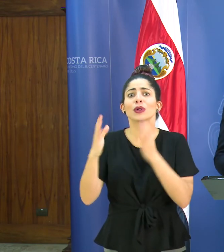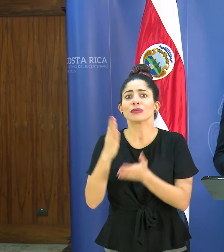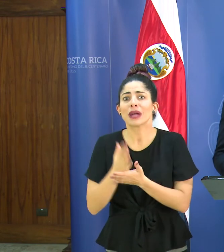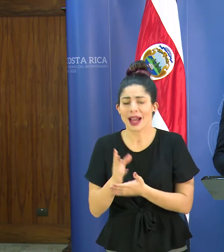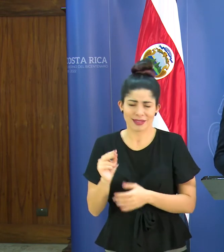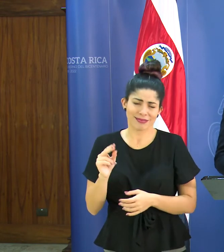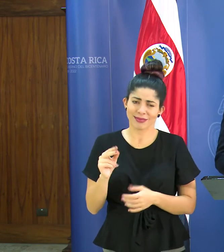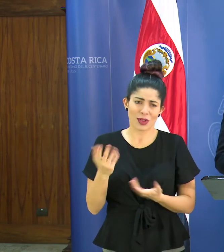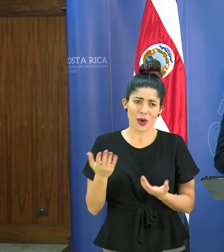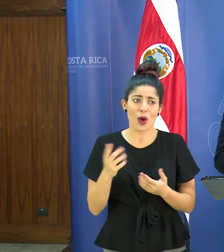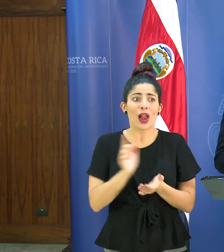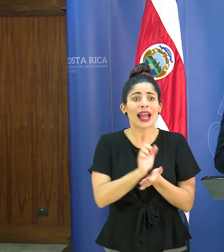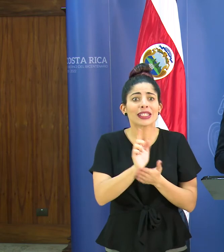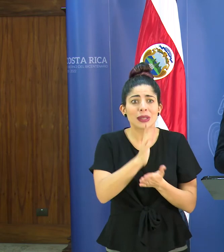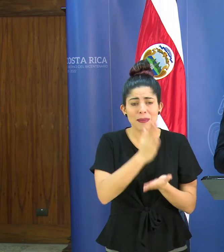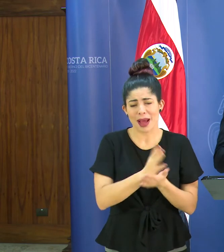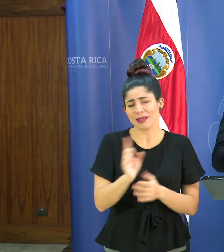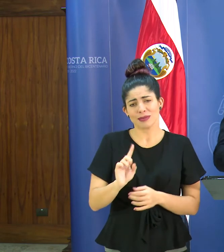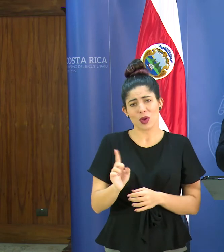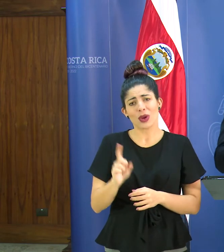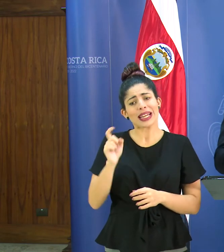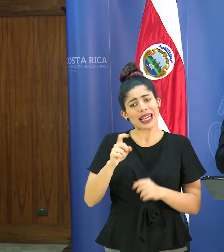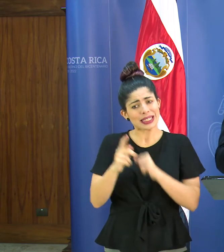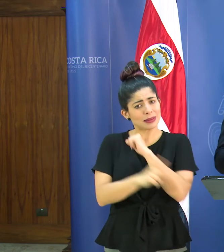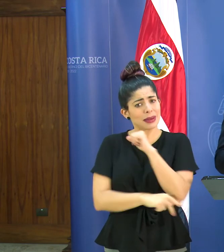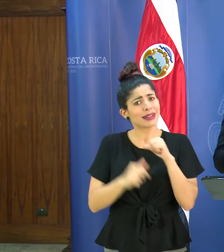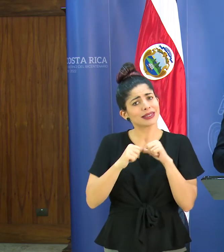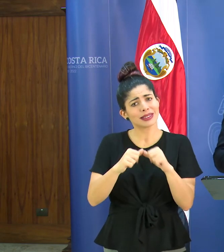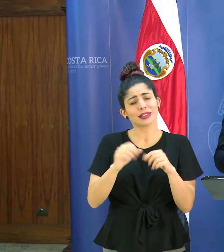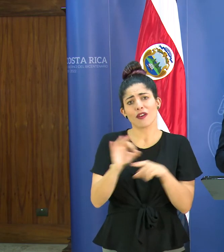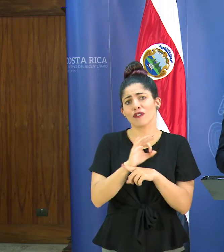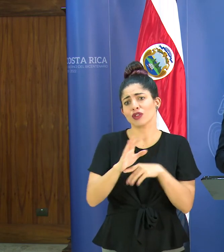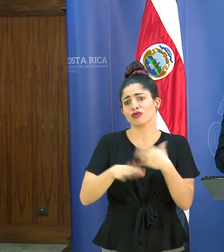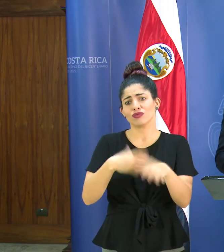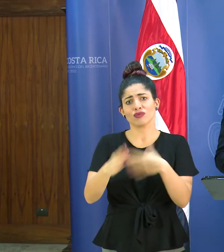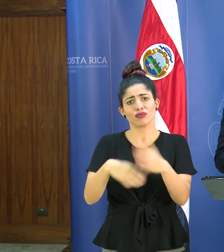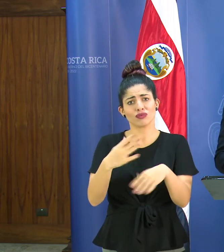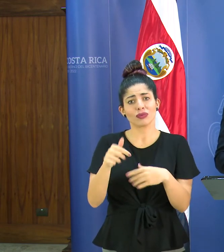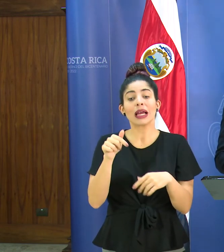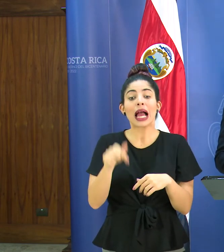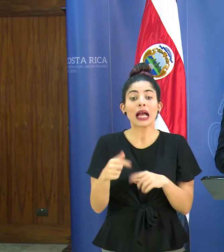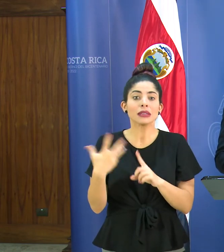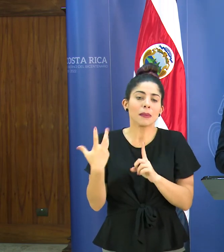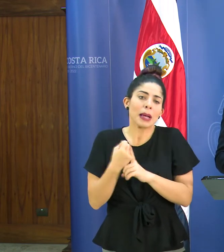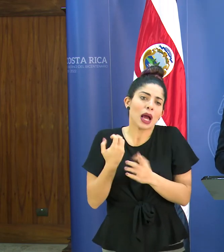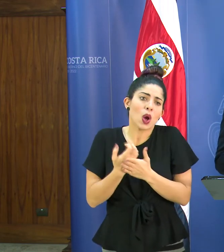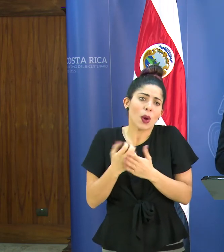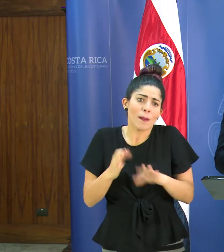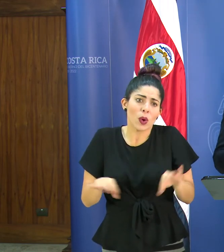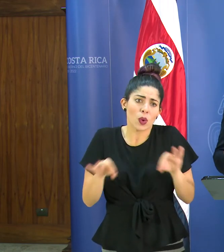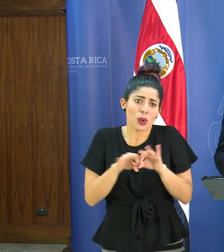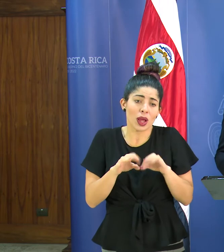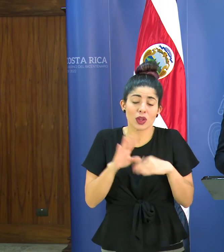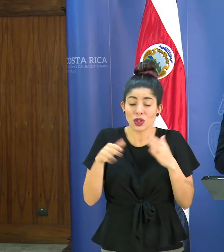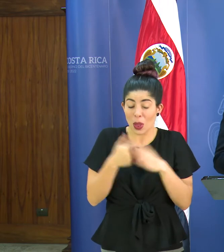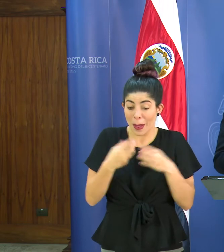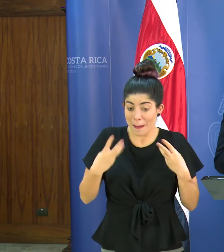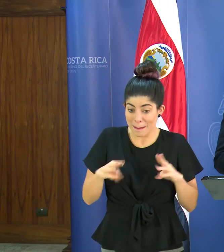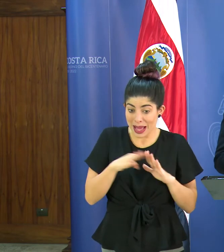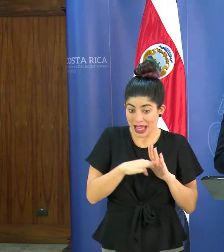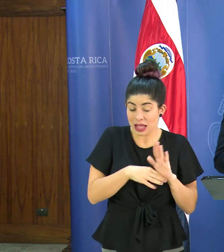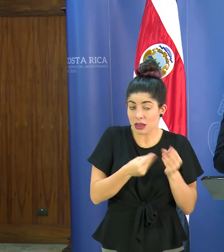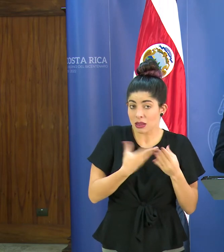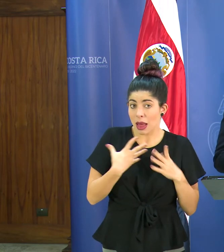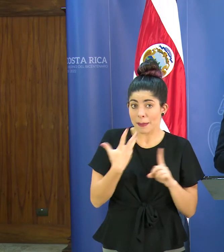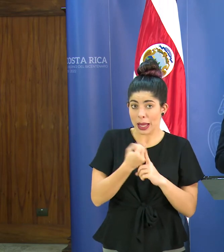o las elecciones o sea como es que el país siga caminando y obviamente que esto es un impacto económico importante todas las medidas que estamos diciendo es un